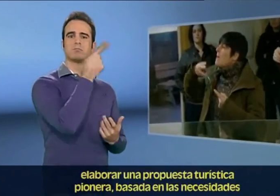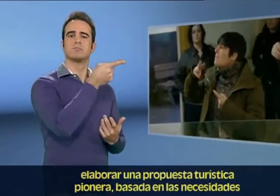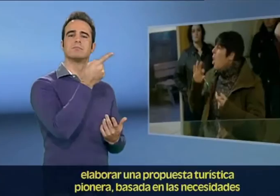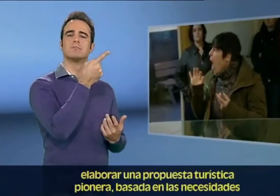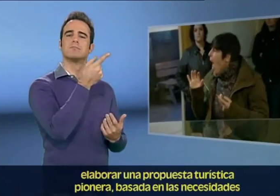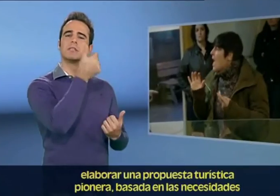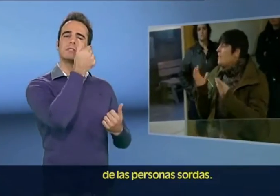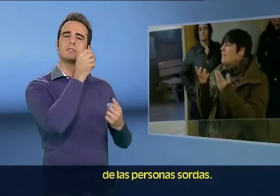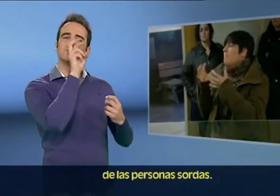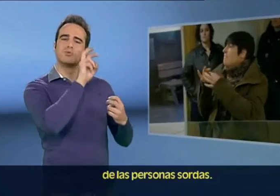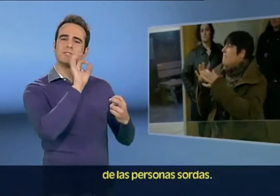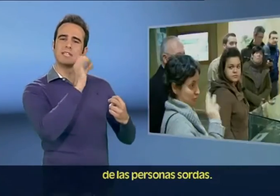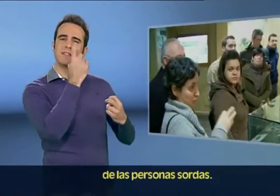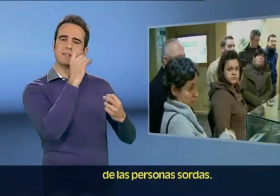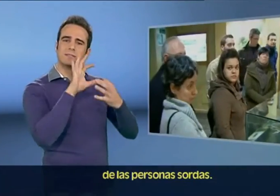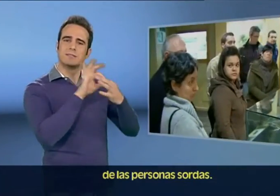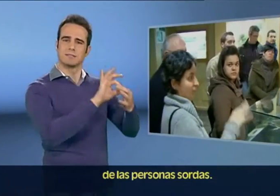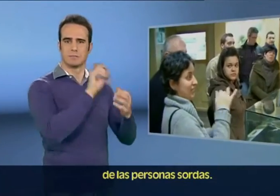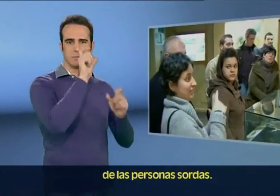en las necesidades de las personas sordas.